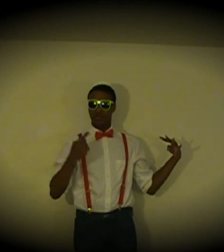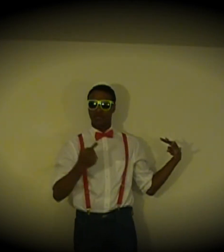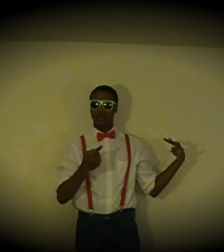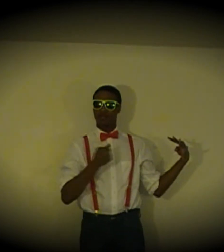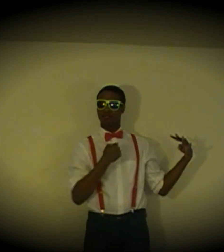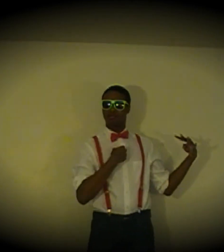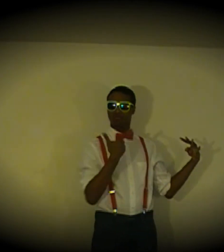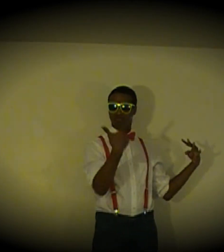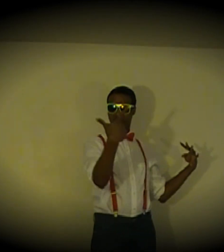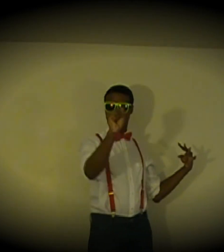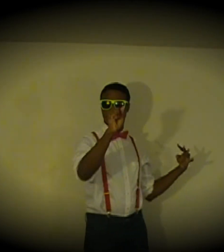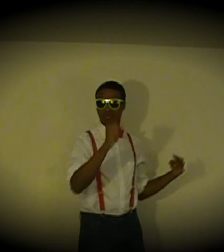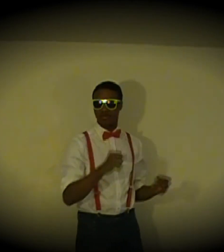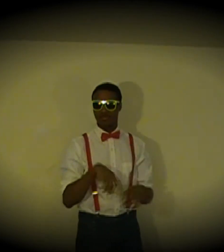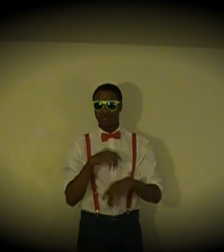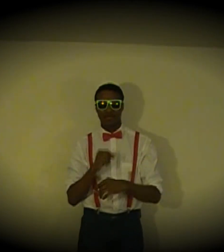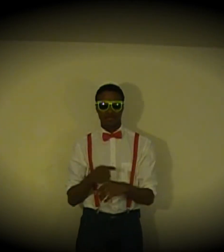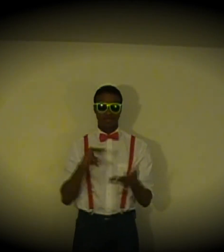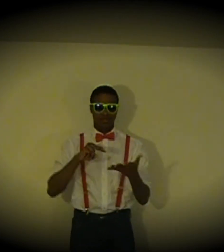오빤 강남스타일